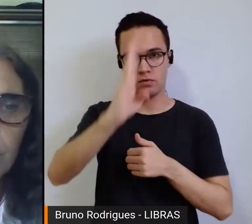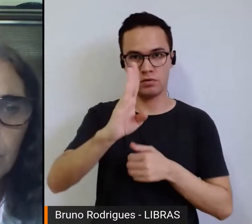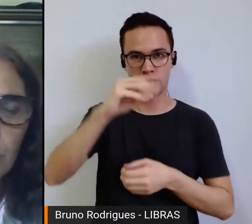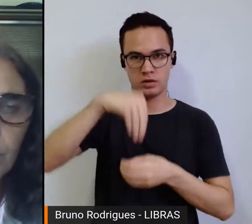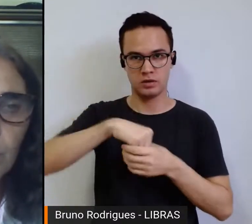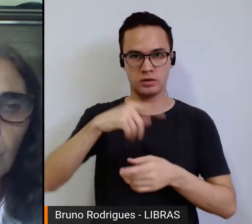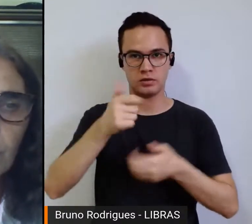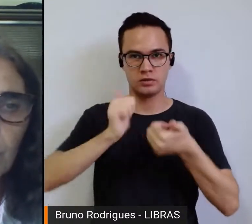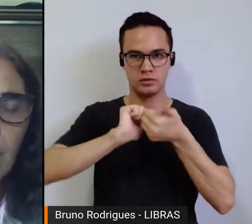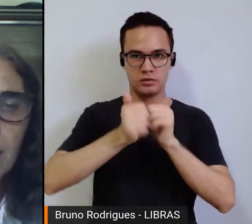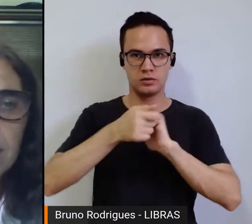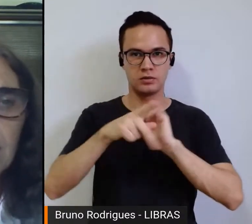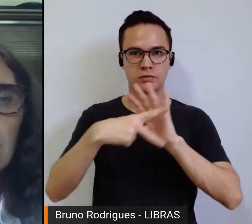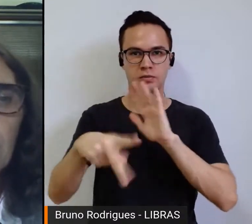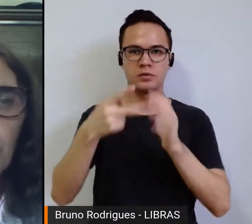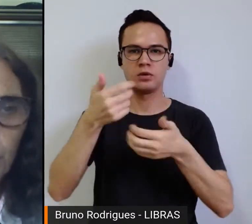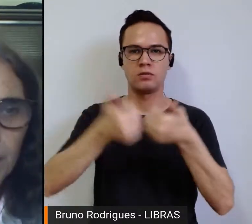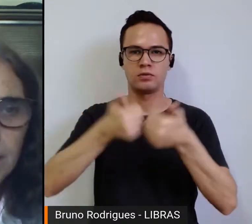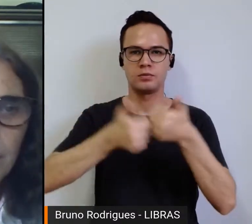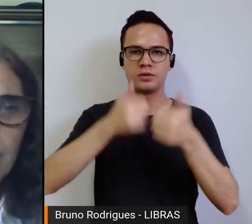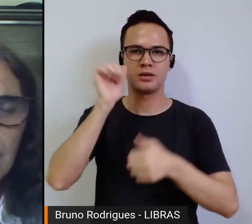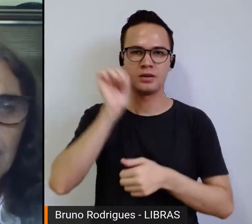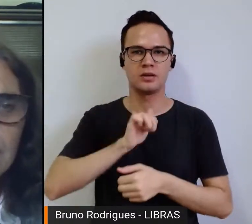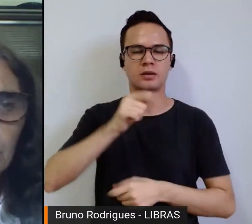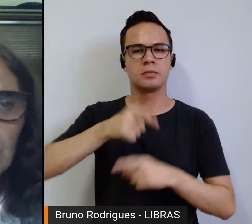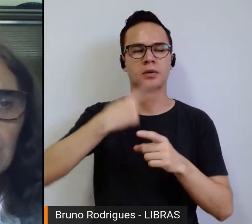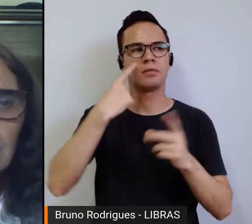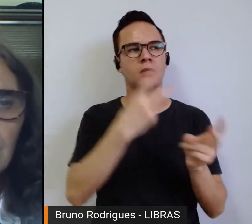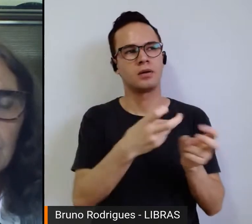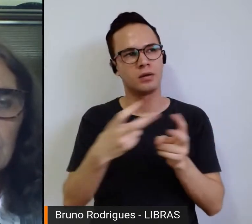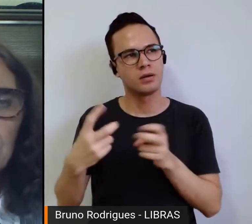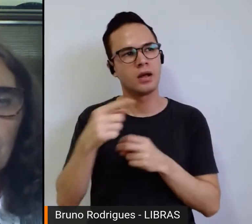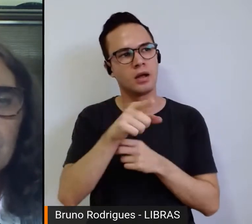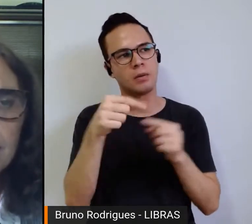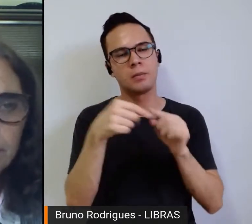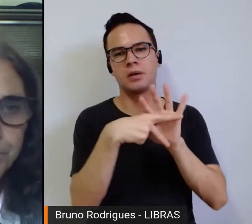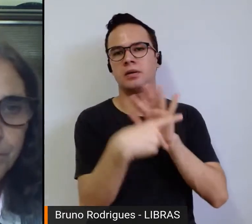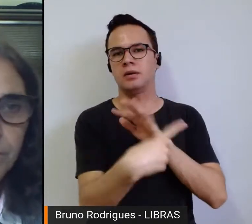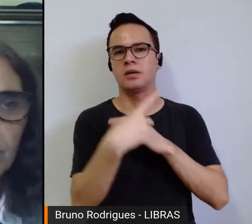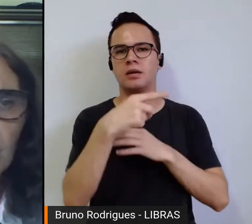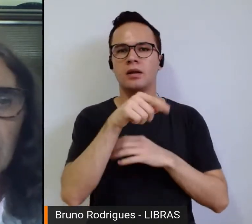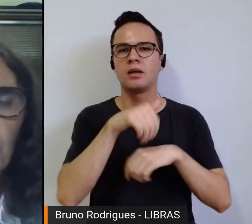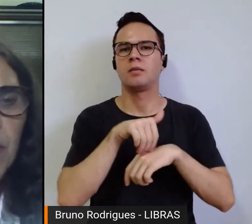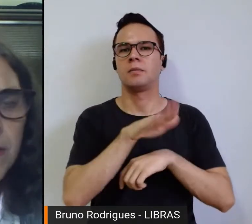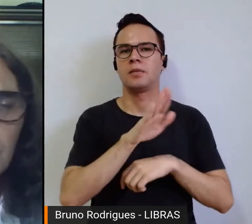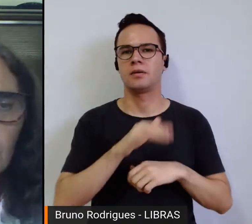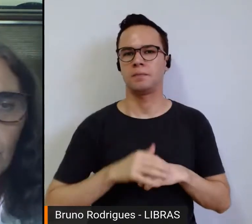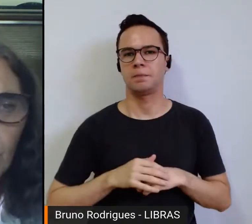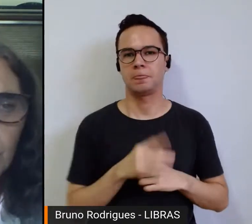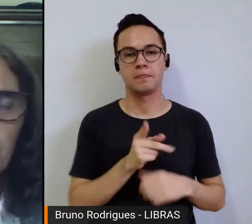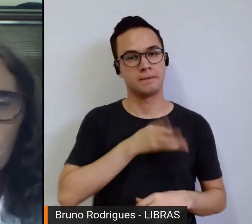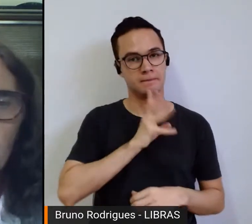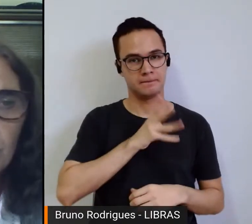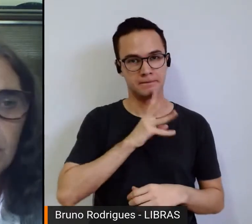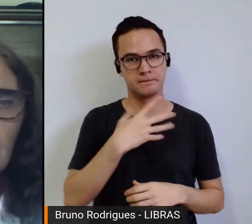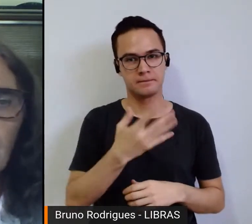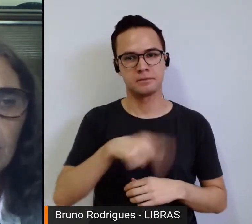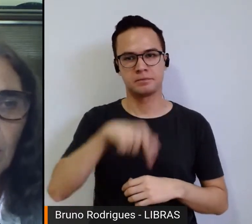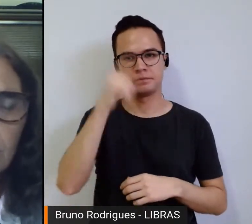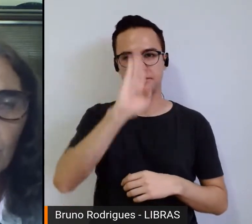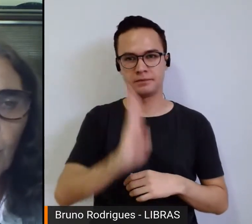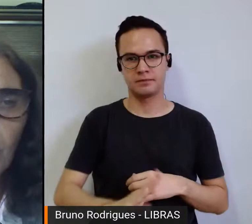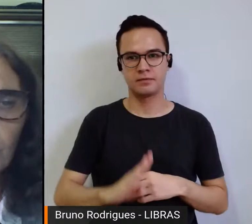dos esportes do futebol de mulheres, por perceber que é essa modalidade que tem mais reconhecimento no nosso país,